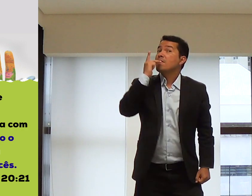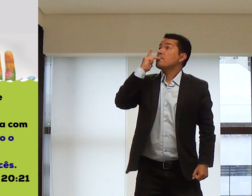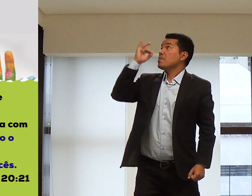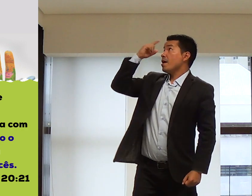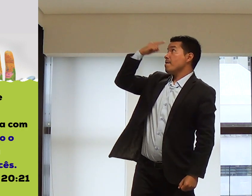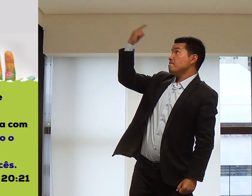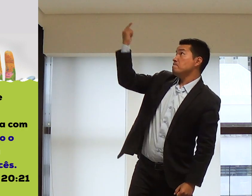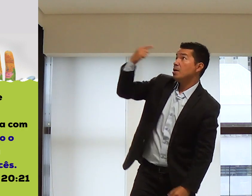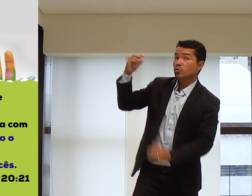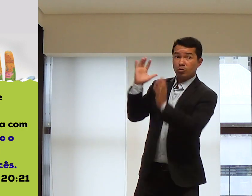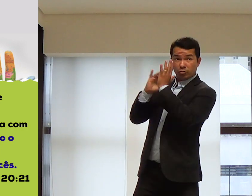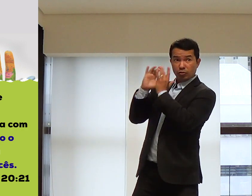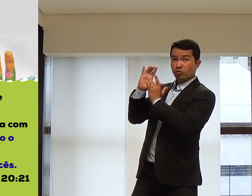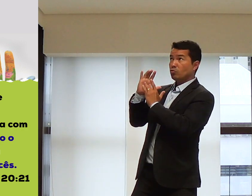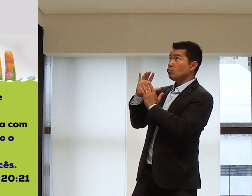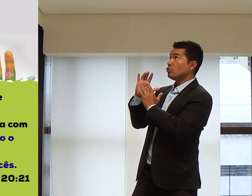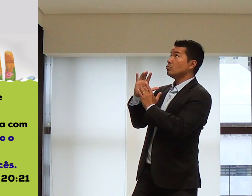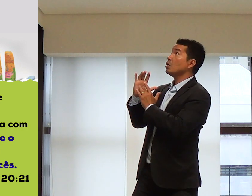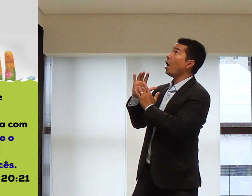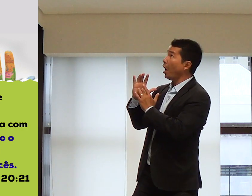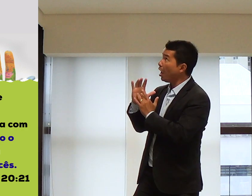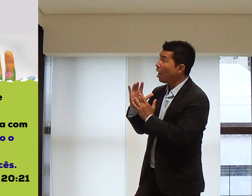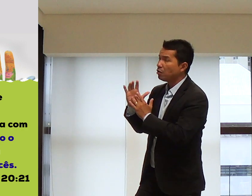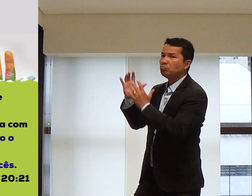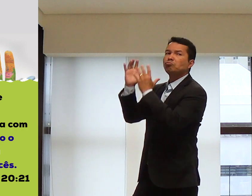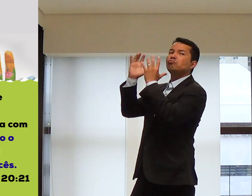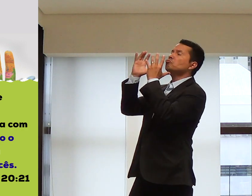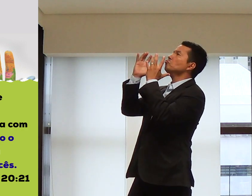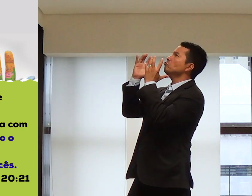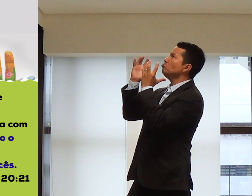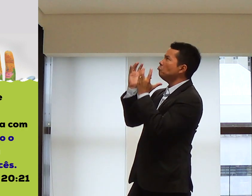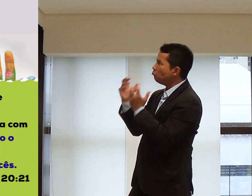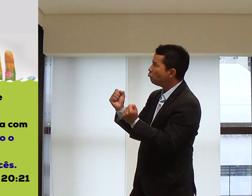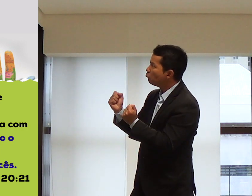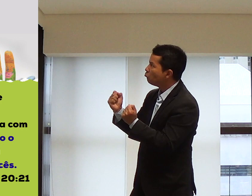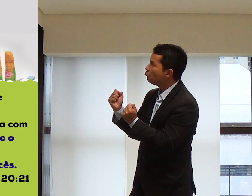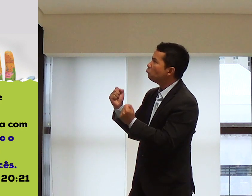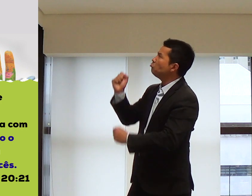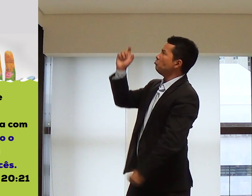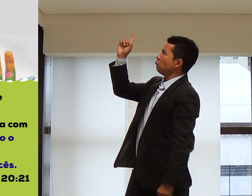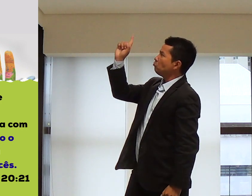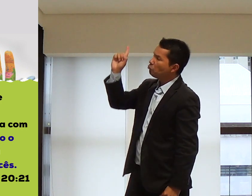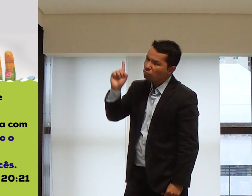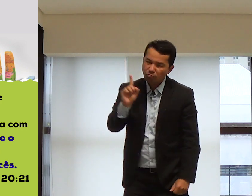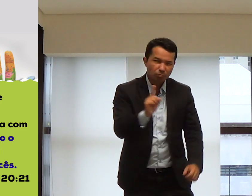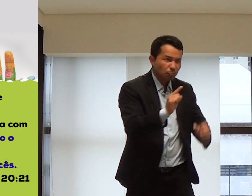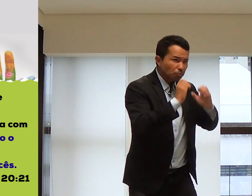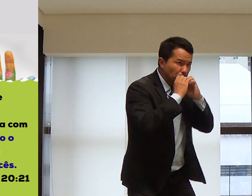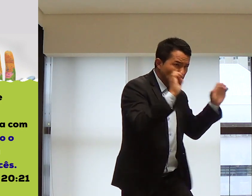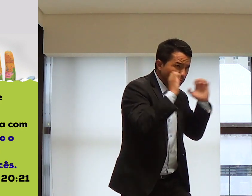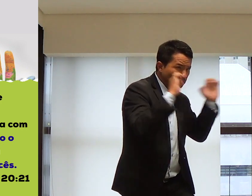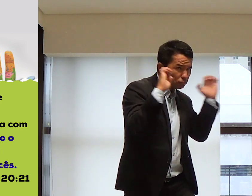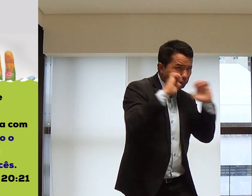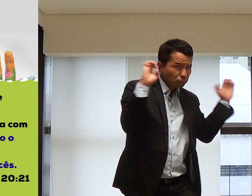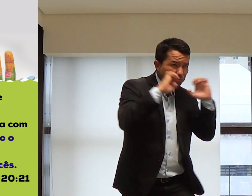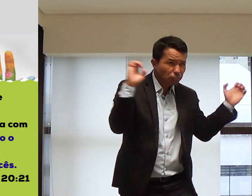Igual o Pai enviou Jesus. Sim, Jesus aceitou, não foi? Veio aqui,